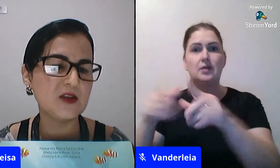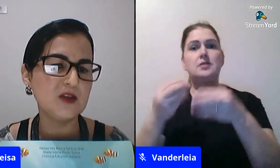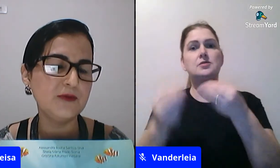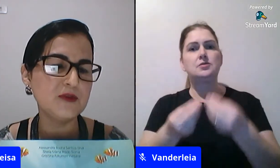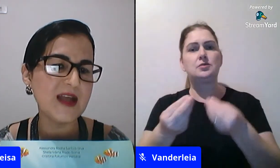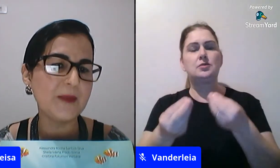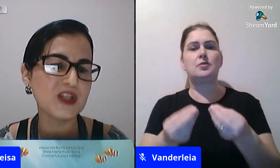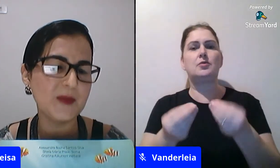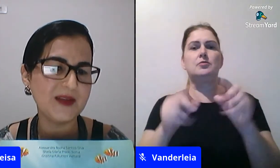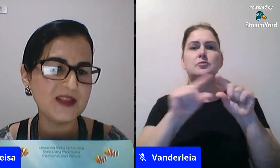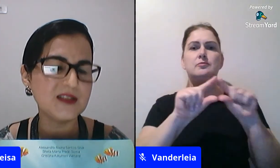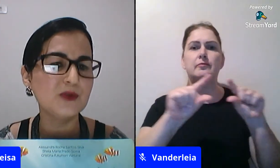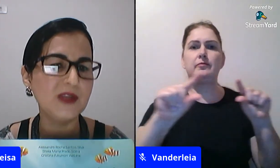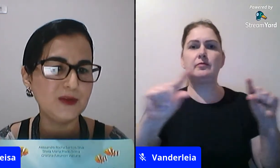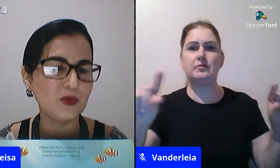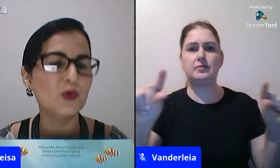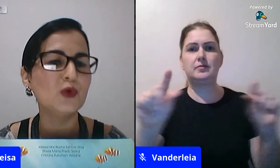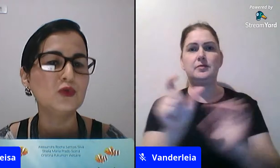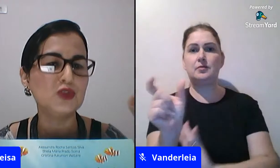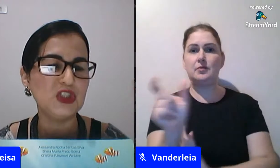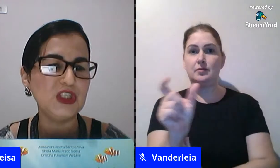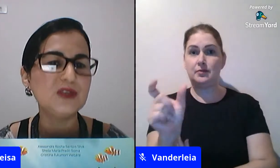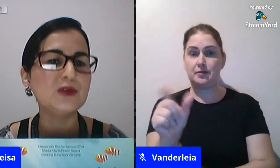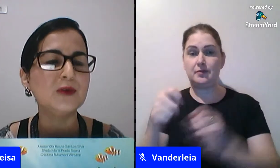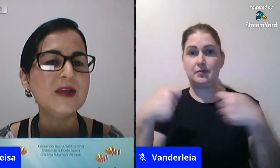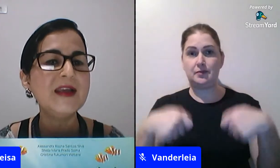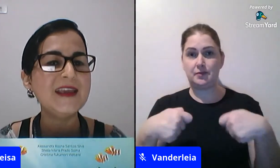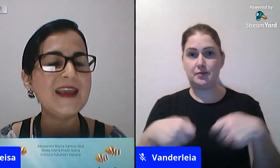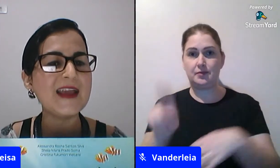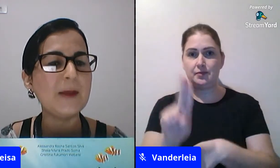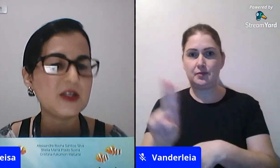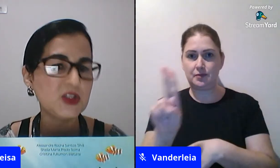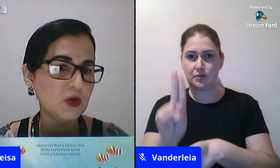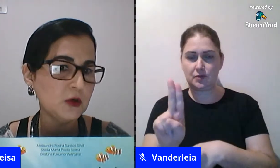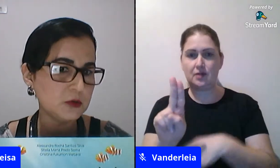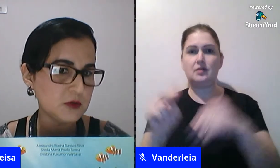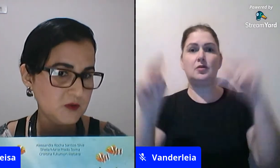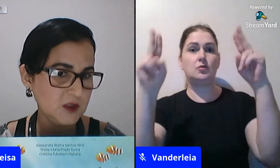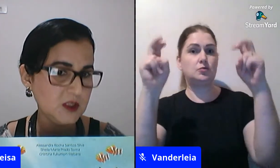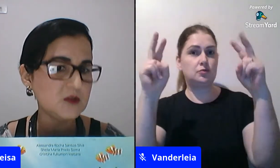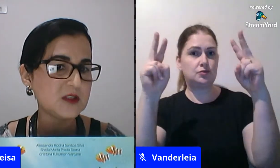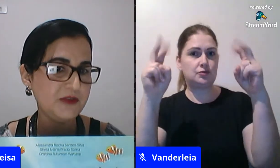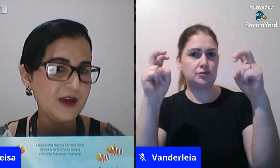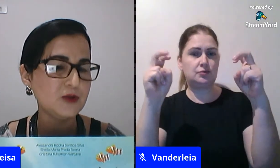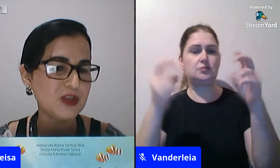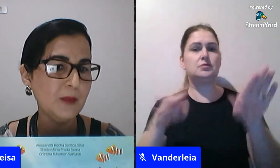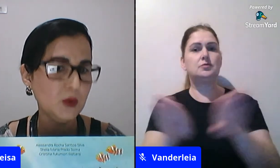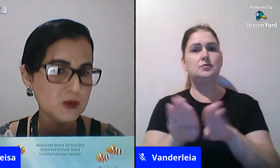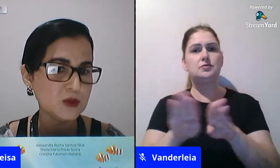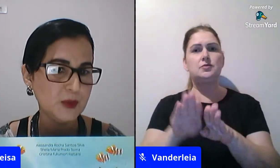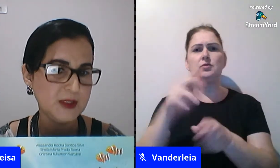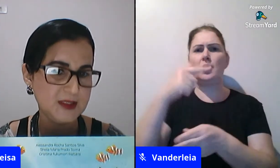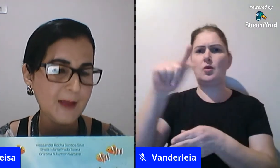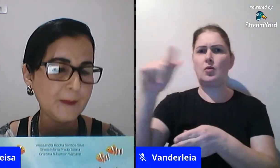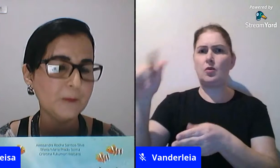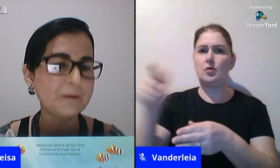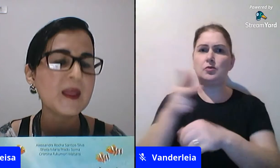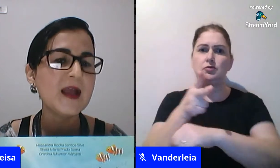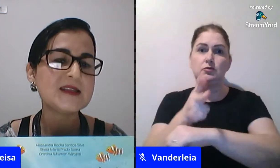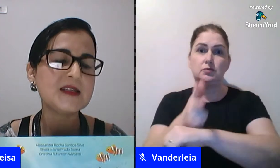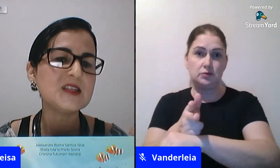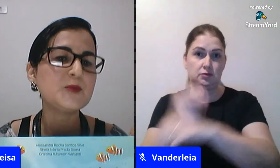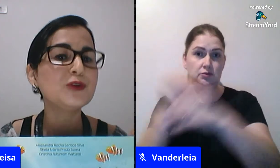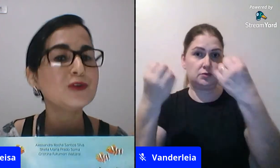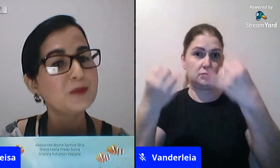frases que eu devo usar pra chamar a atenção do leitor o título e aí a partir de outros vídeos que falam de abuso por exemplo